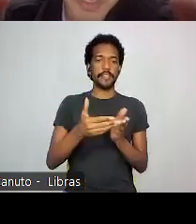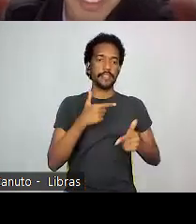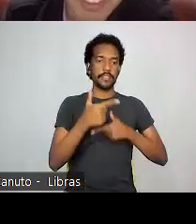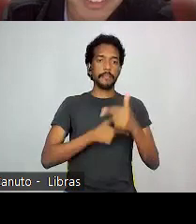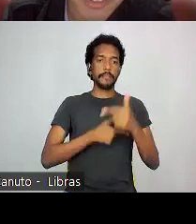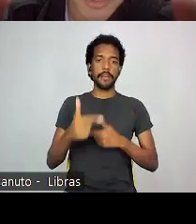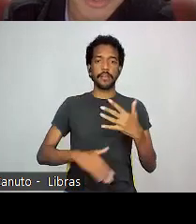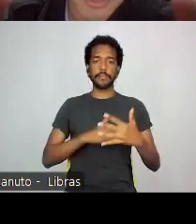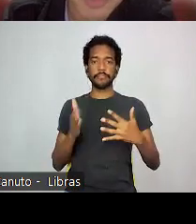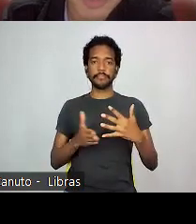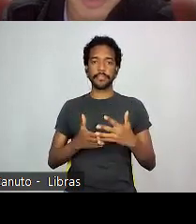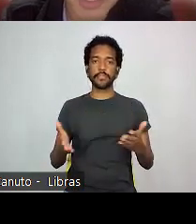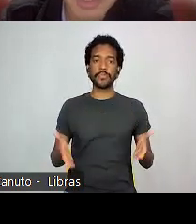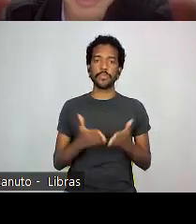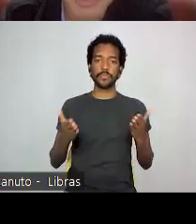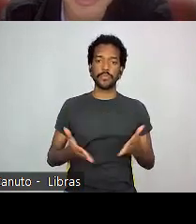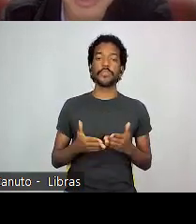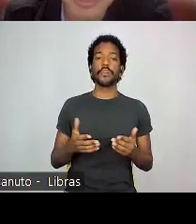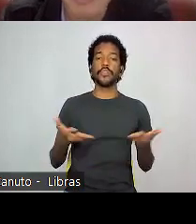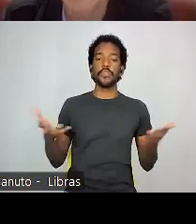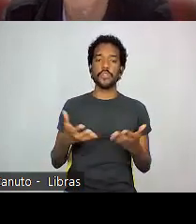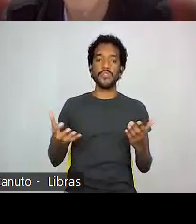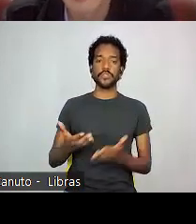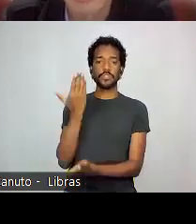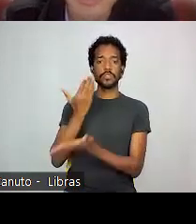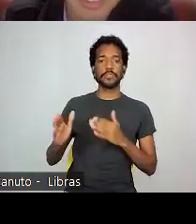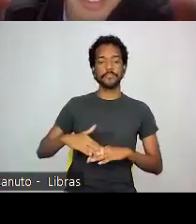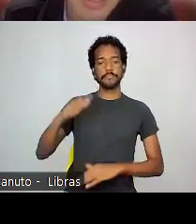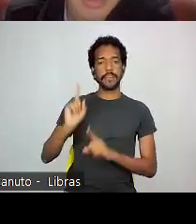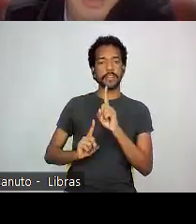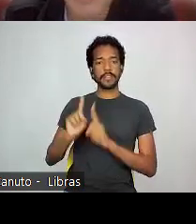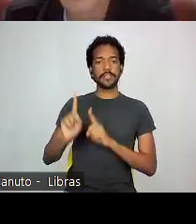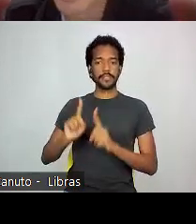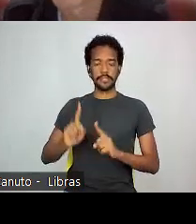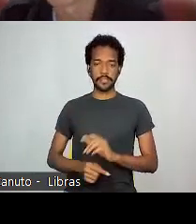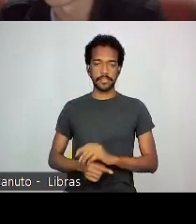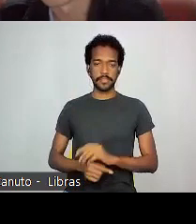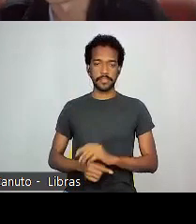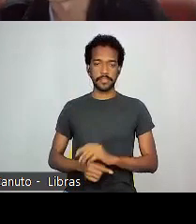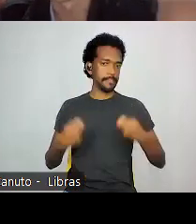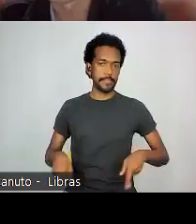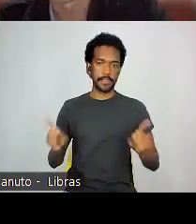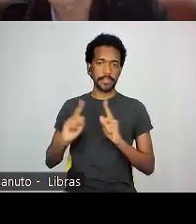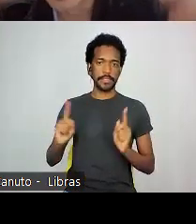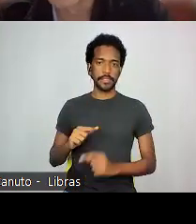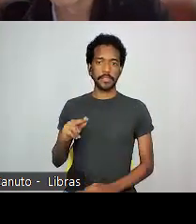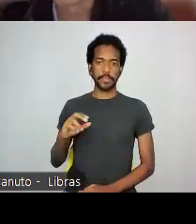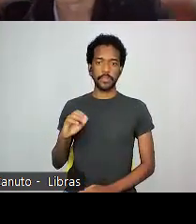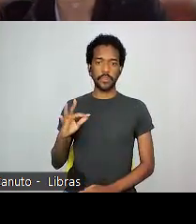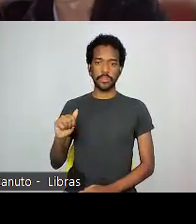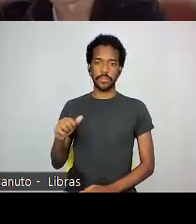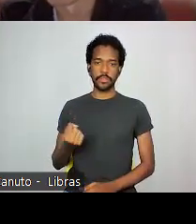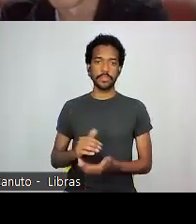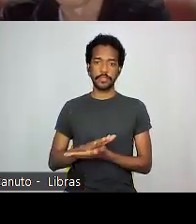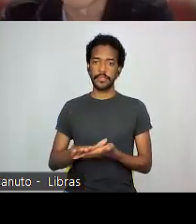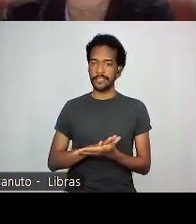subhumanas. Hoje, nós tiramos as vagas de vocês nos testes mais concorridos. Não precisamos de cotas. Então, esse é um